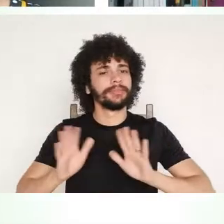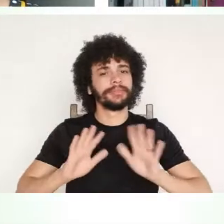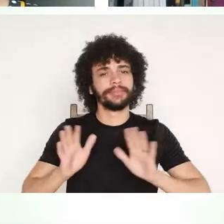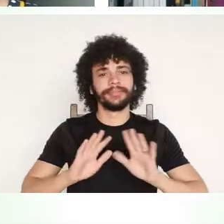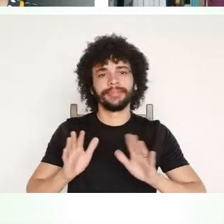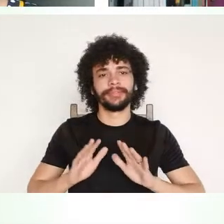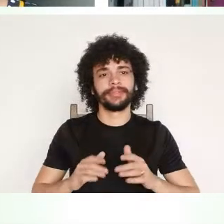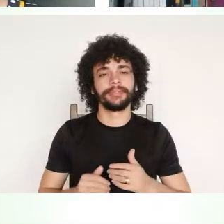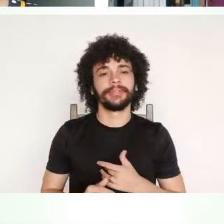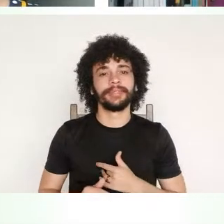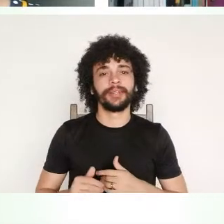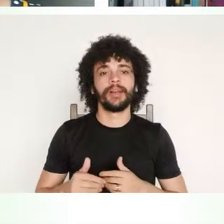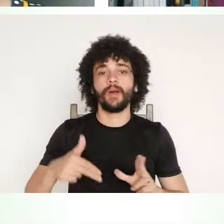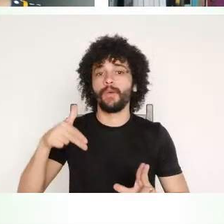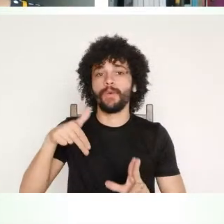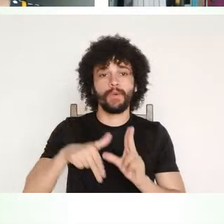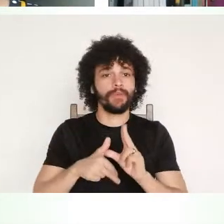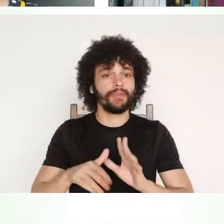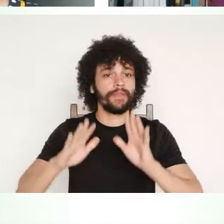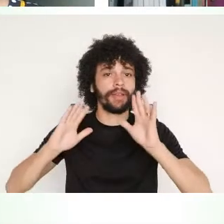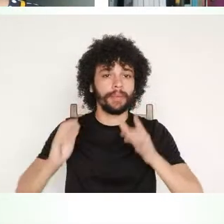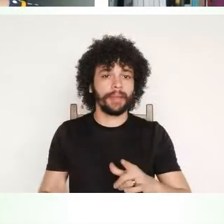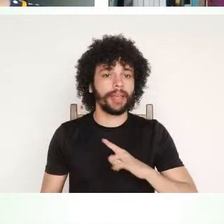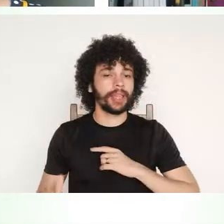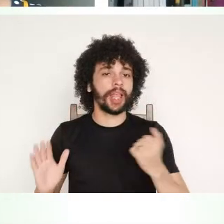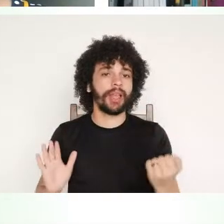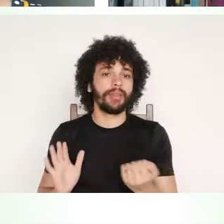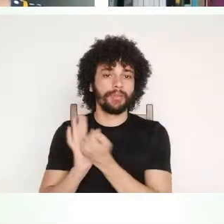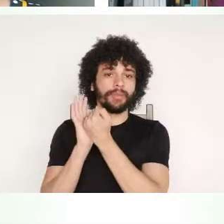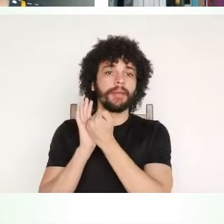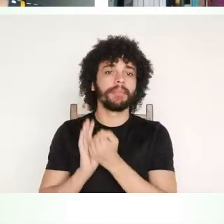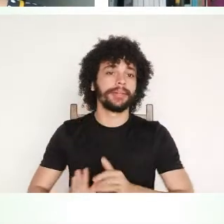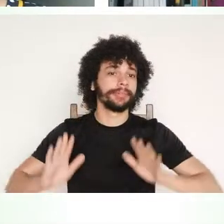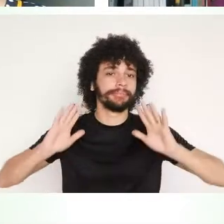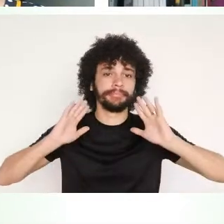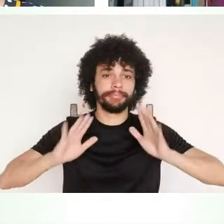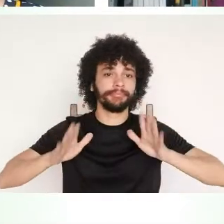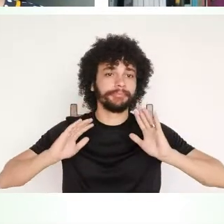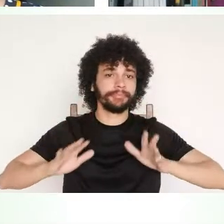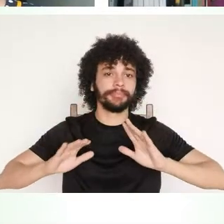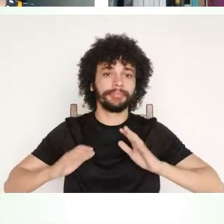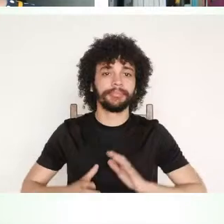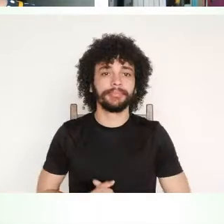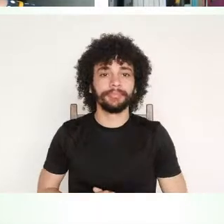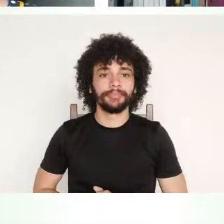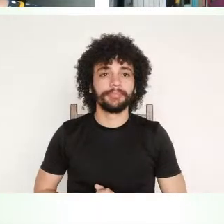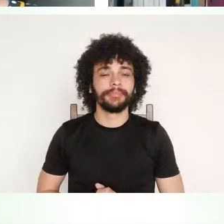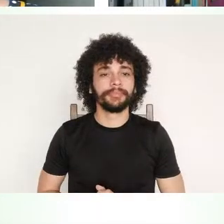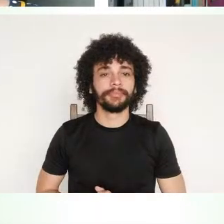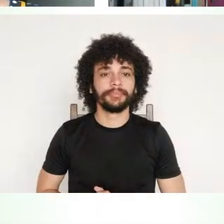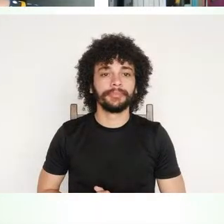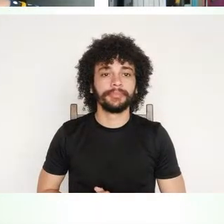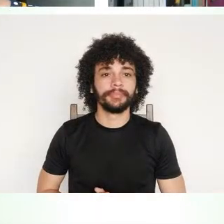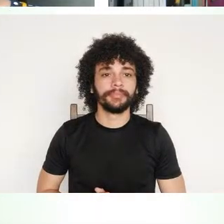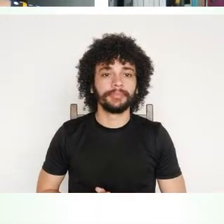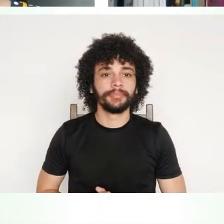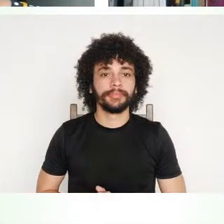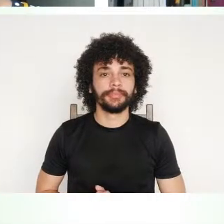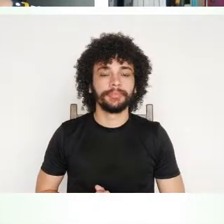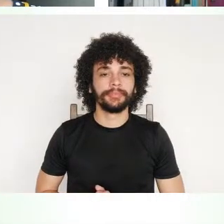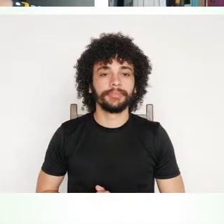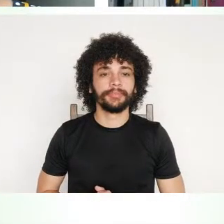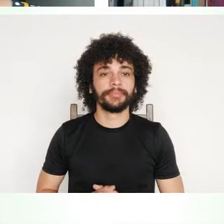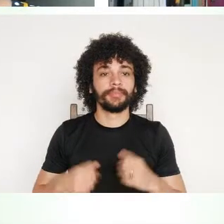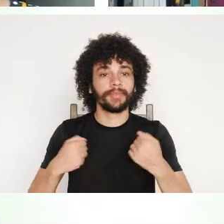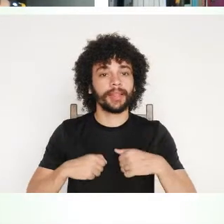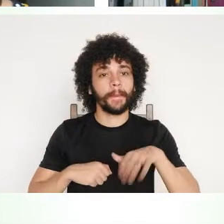submergir, ela já tem a sua marca, ela já se construiu, né, ela só tem que dialogar